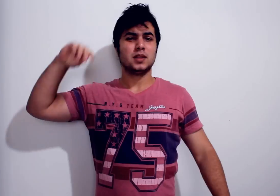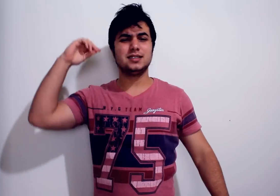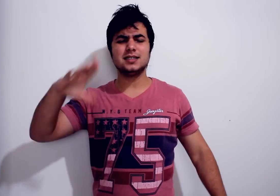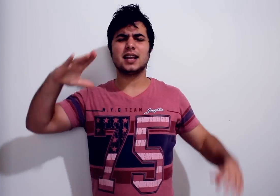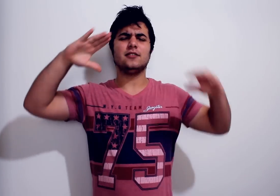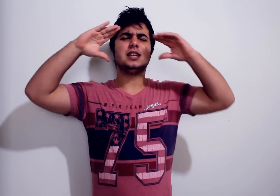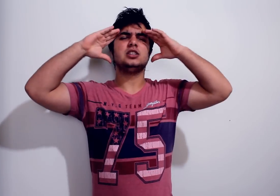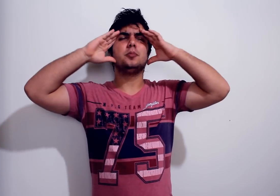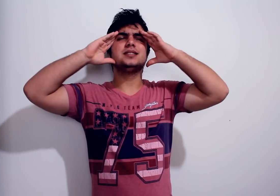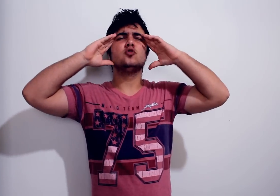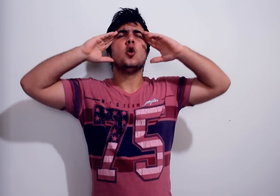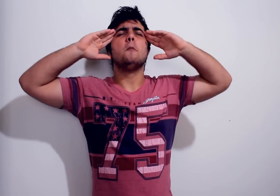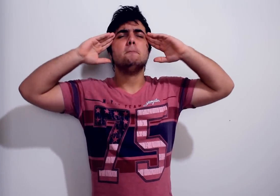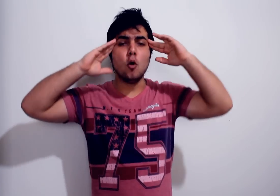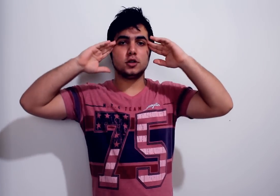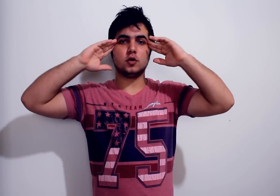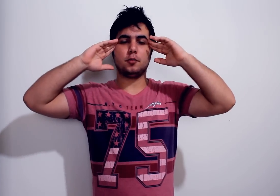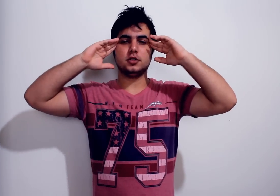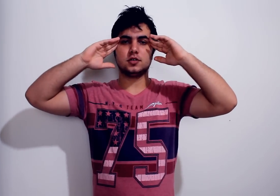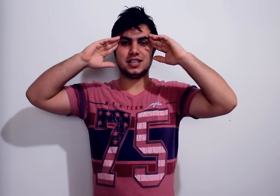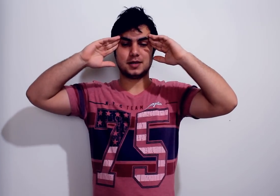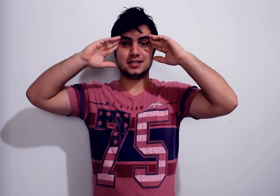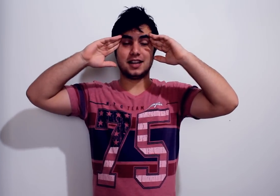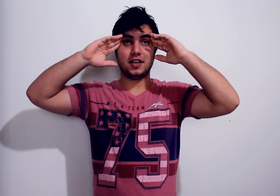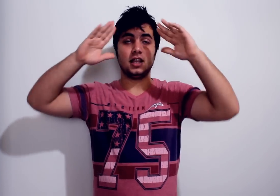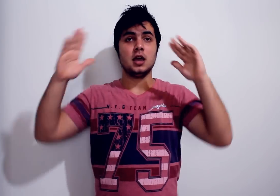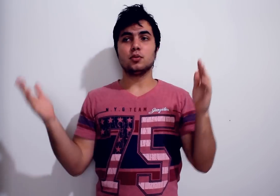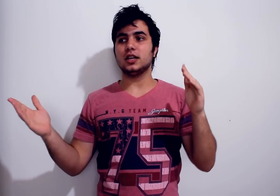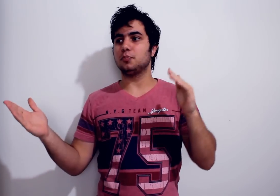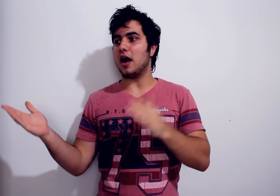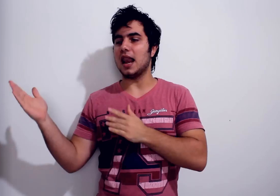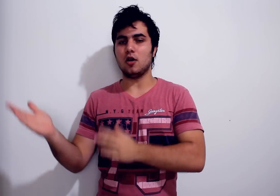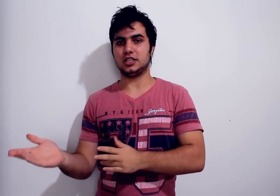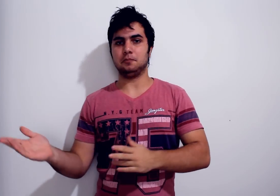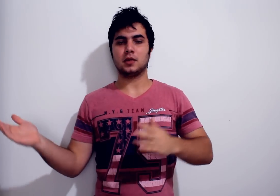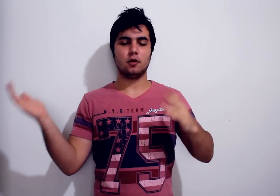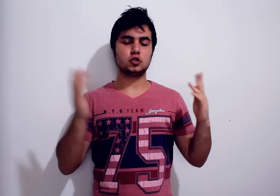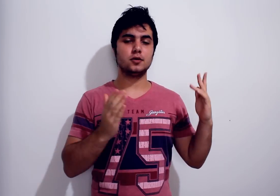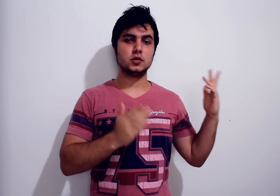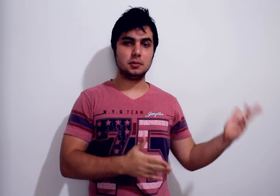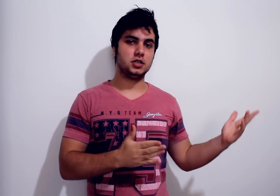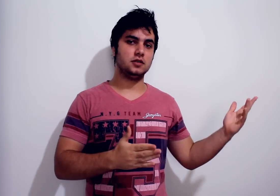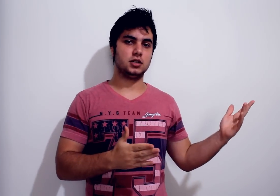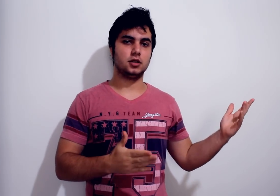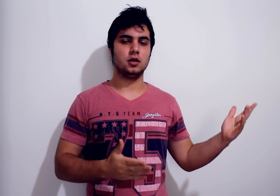e se inscreve, gente Eu preciso muito do apoio de vocês pra se inscreverem Porque, tipo, a loja é um sonho que eu sempre tive, entendeu?